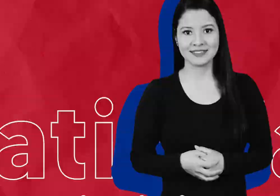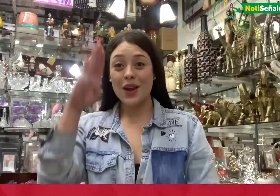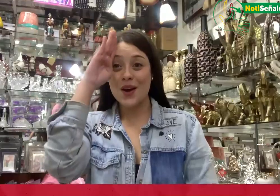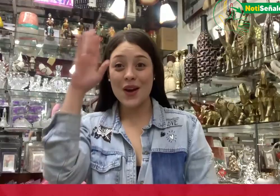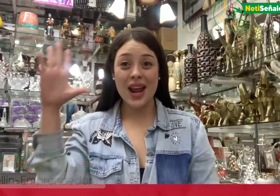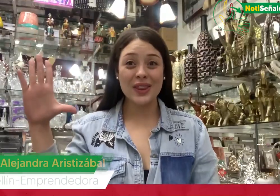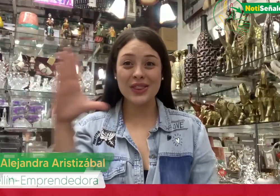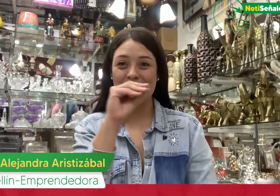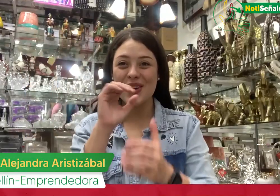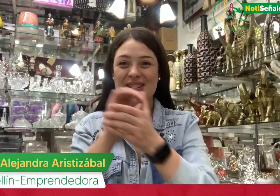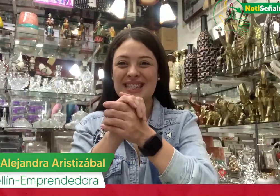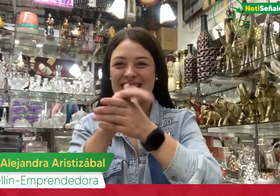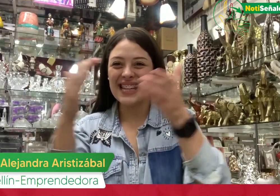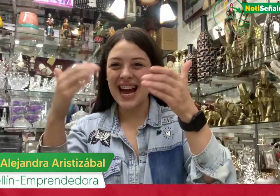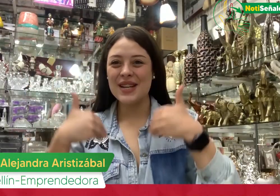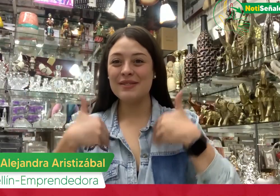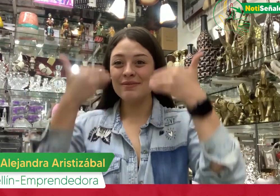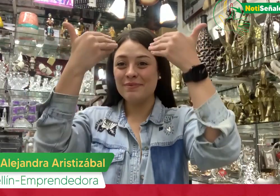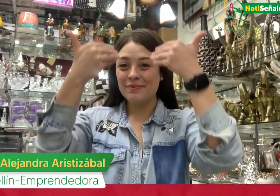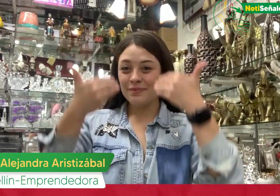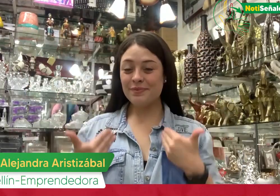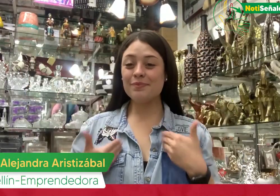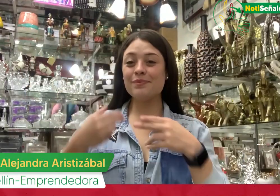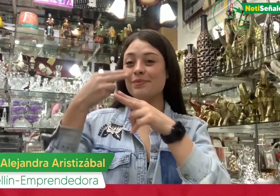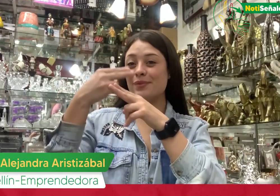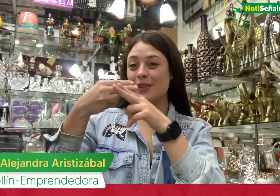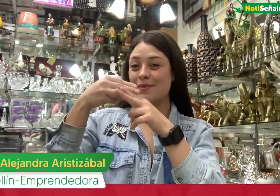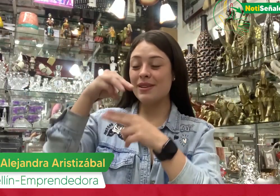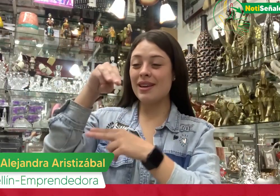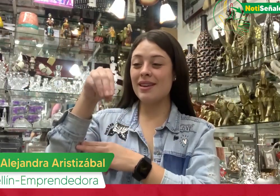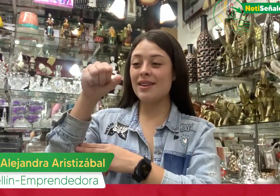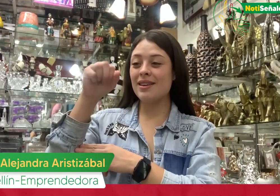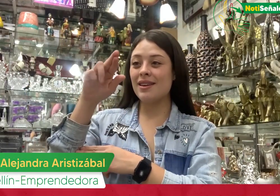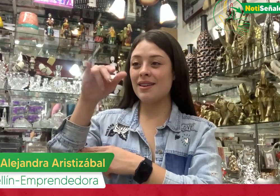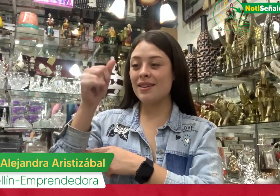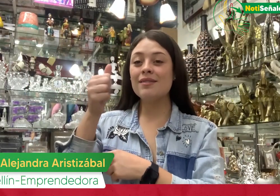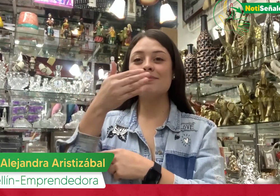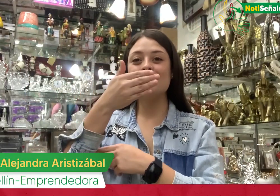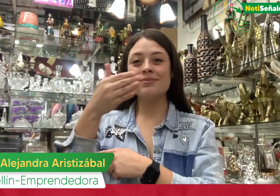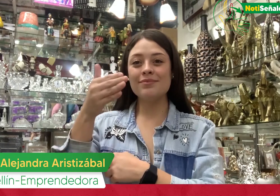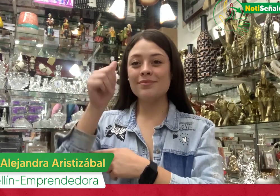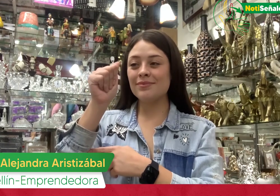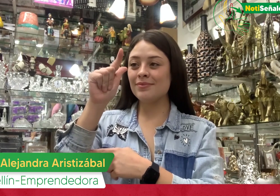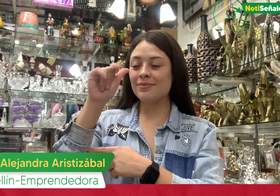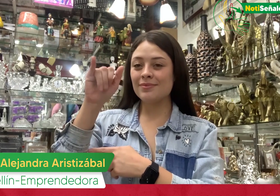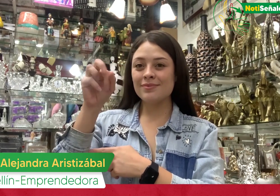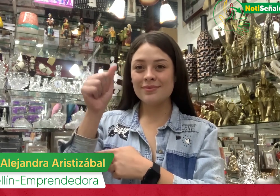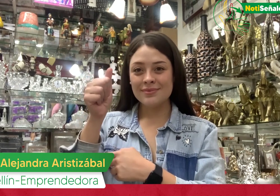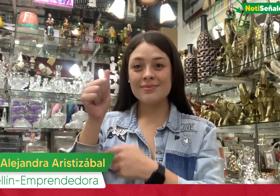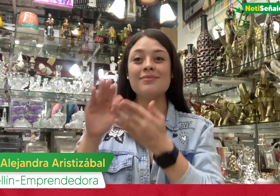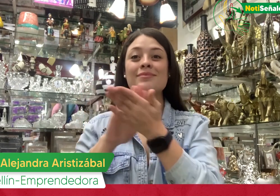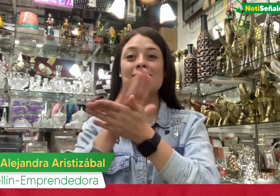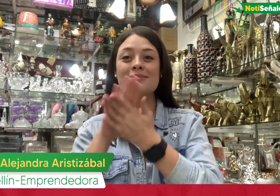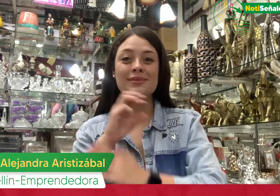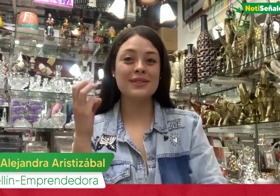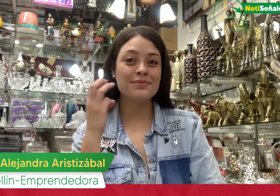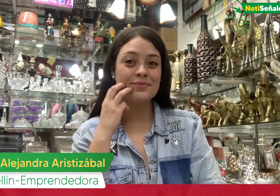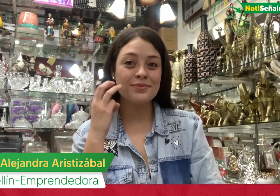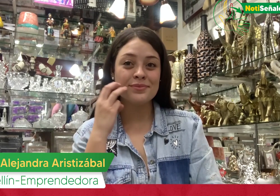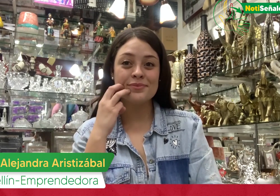Un saludo para todos, me presento, soy María Alejandra, mi seña es esta, soy